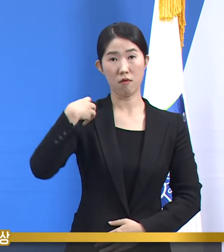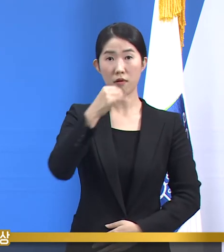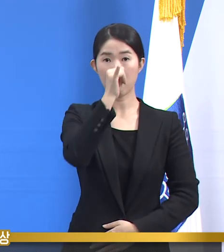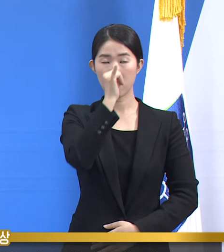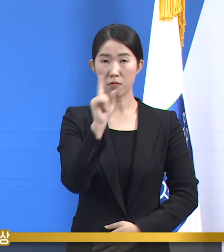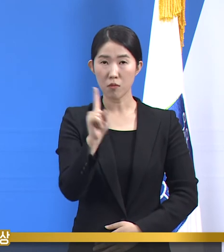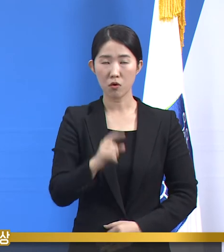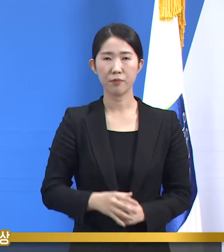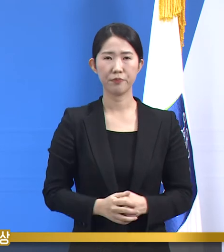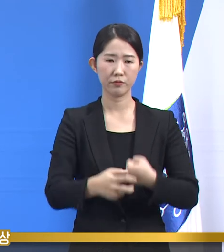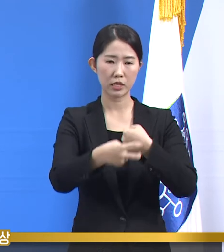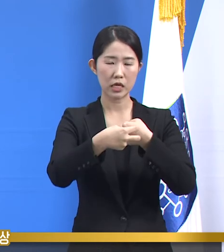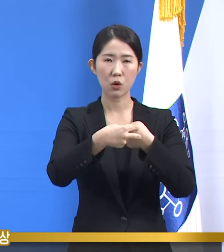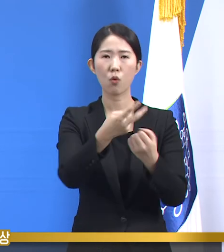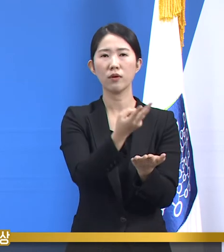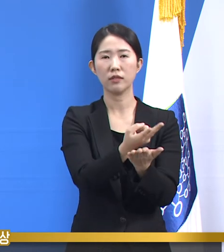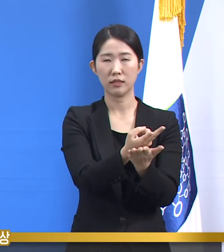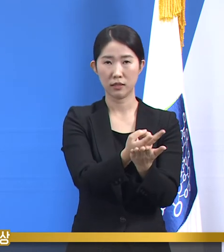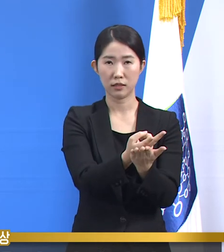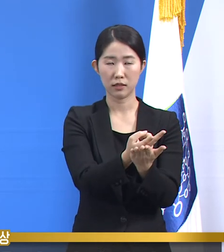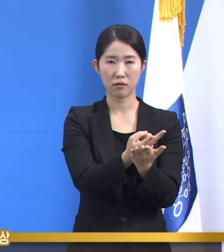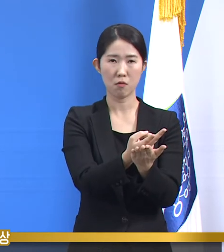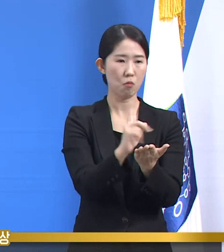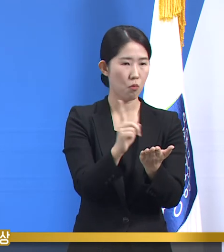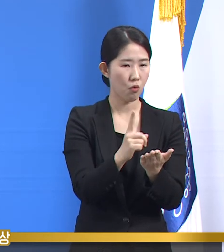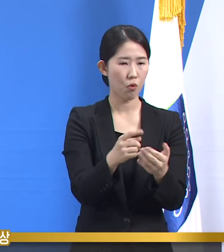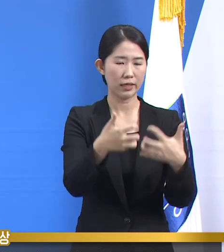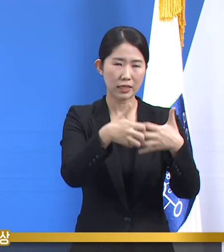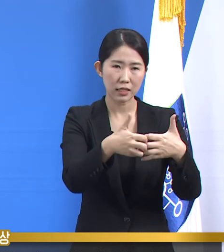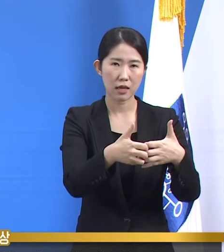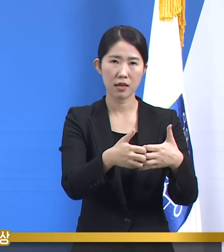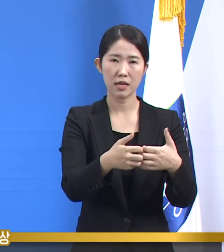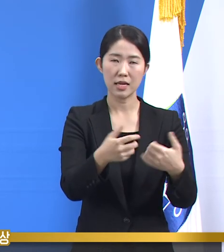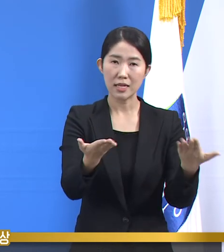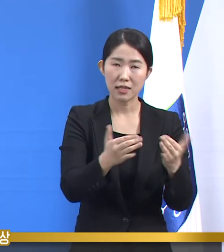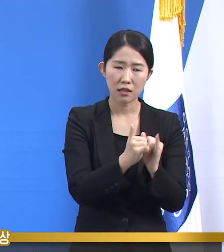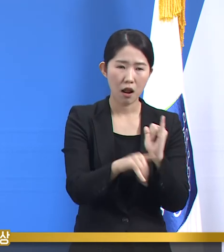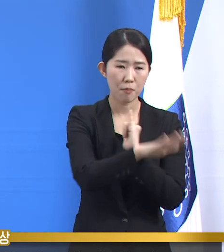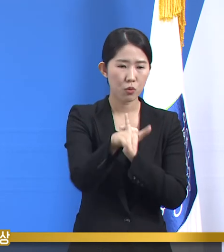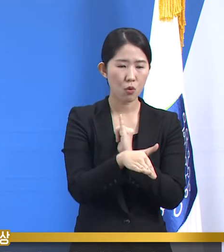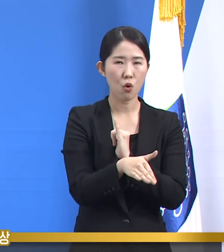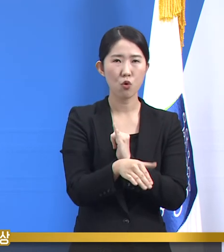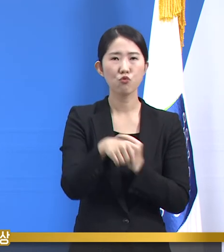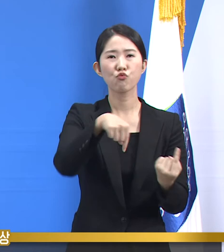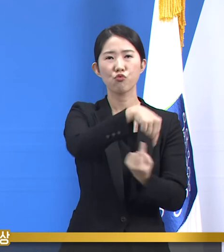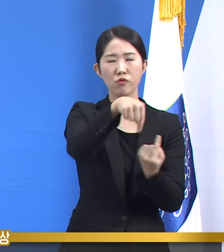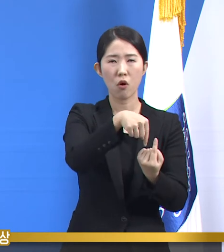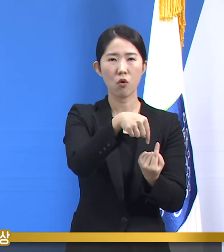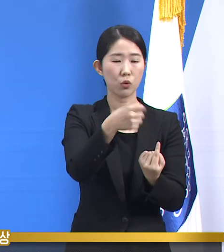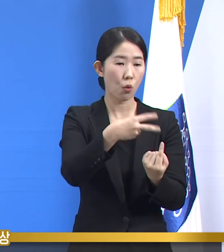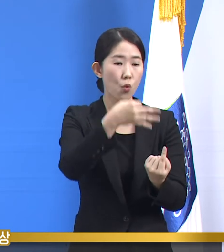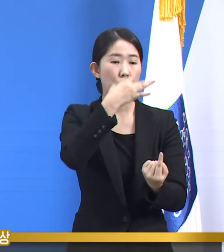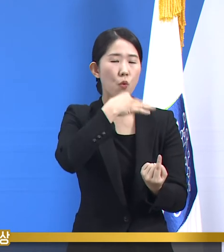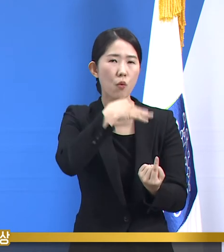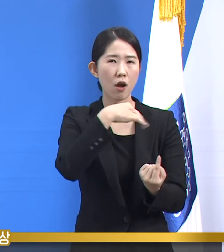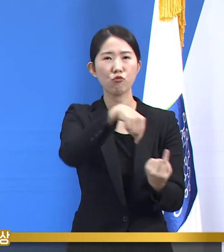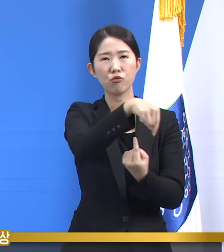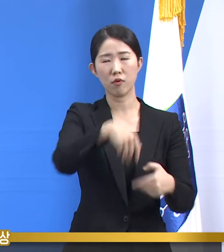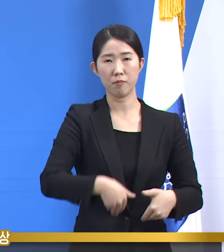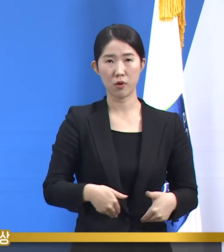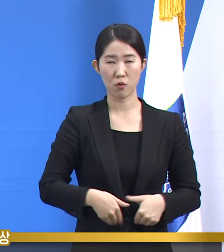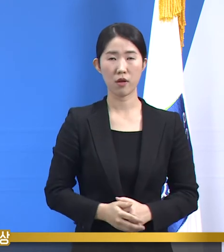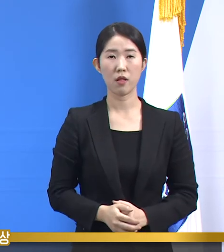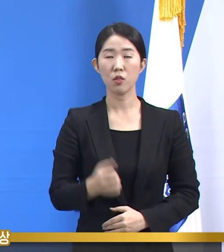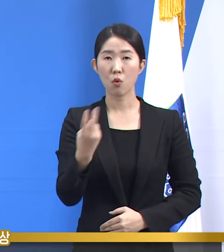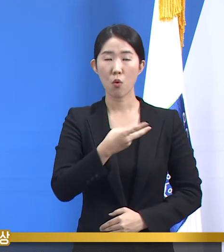의료자원을 더 많이 확충하고 더 효율적으로 운영하는 일 그리고 요양병원, 요양시설, 복지시설